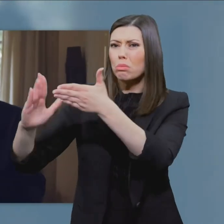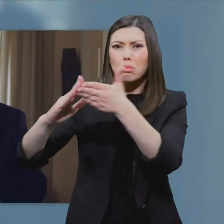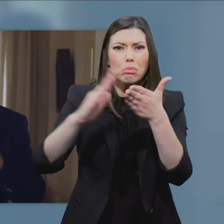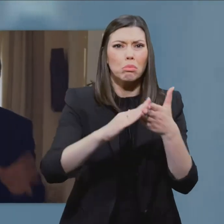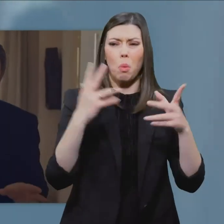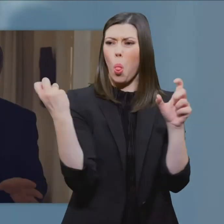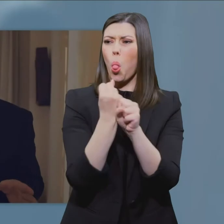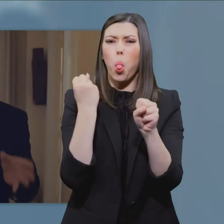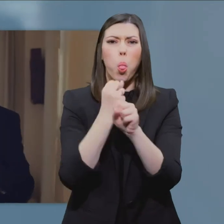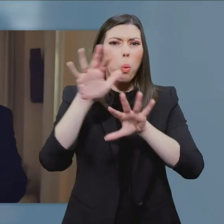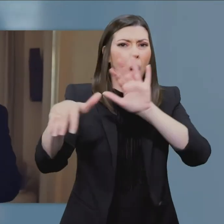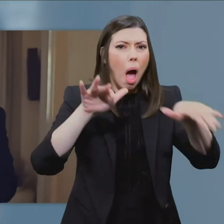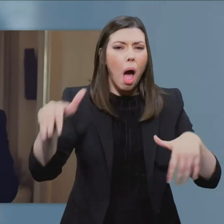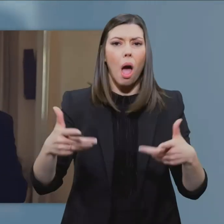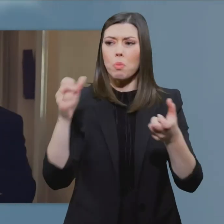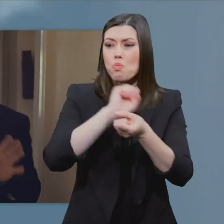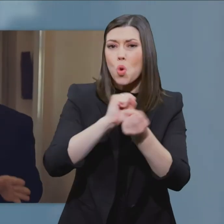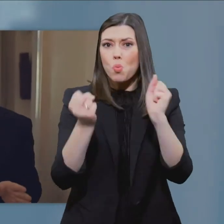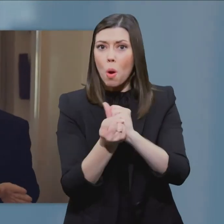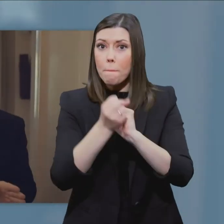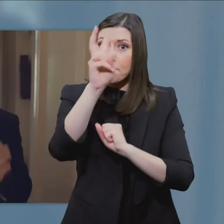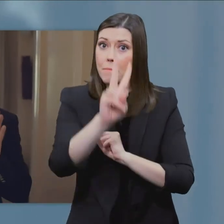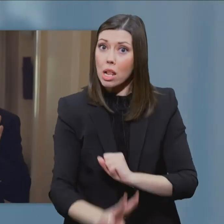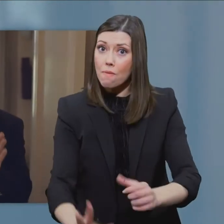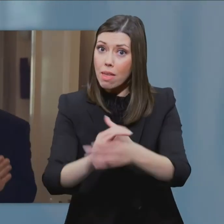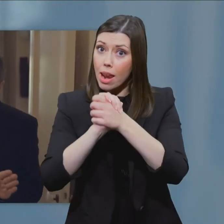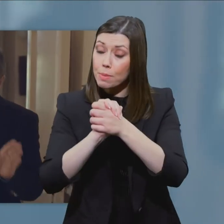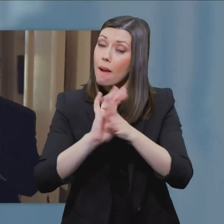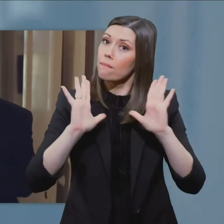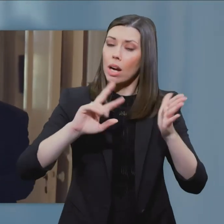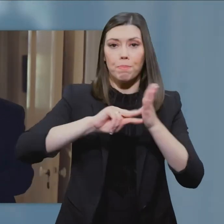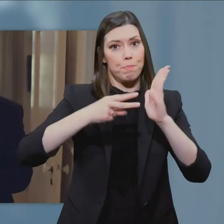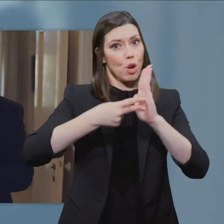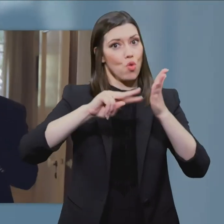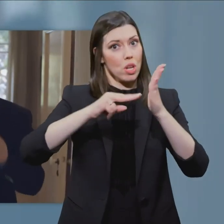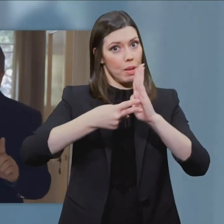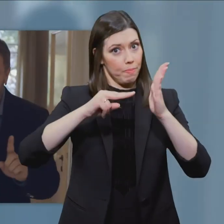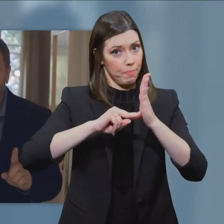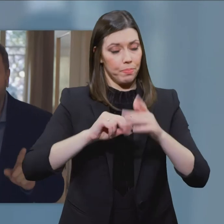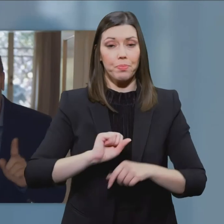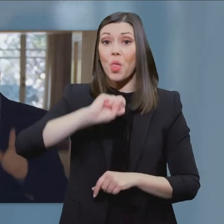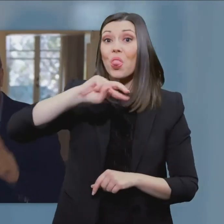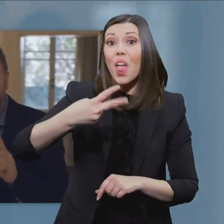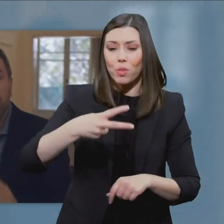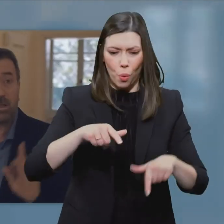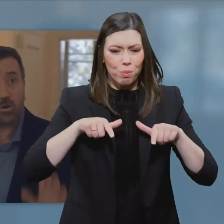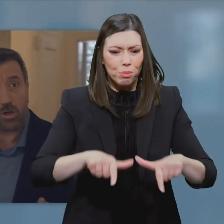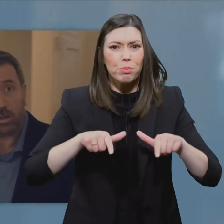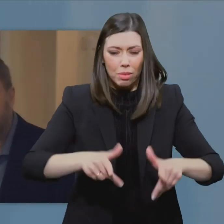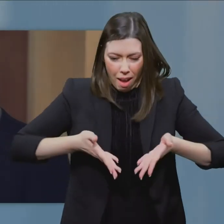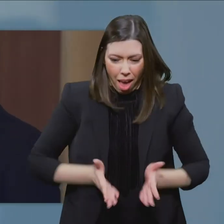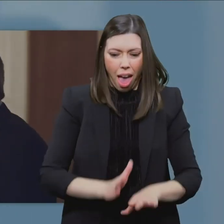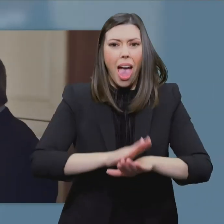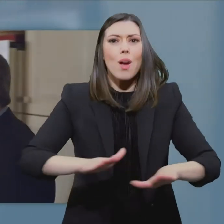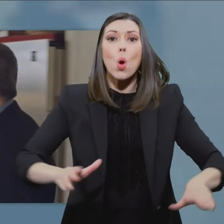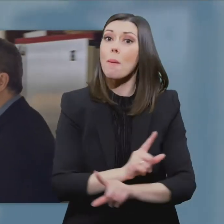Δουλειές, συναθρήσεις, ασπασμοί, χαιρετισμοί, με ευλαβική προσοχή. Δεύτερον, όχι babysitting στα εγγόνια.